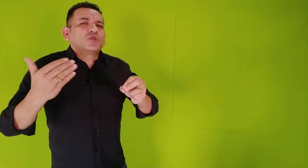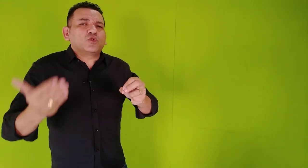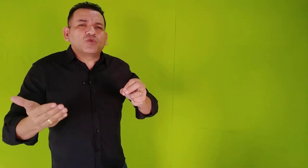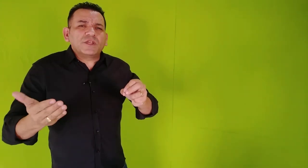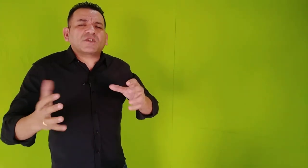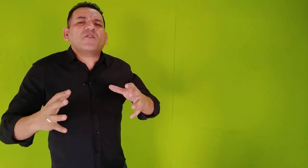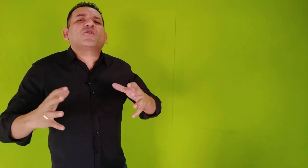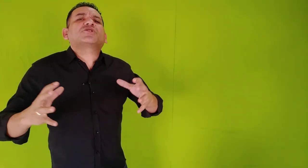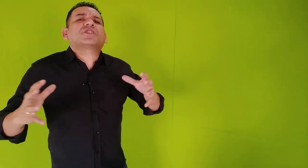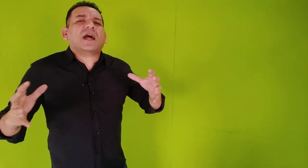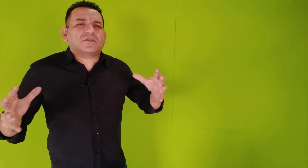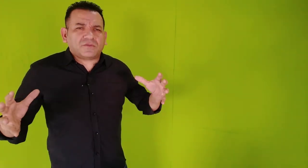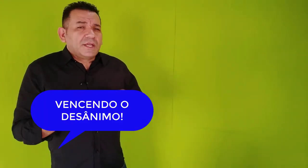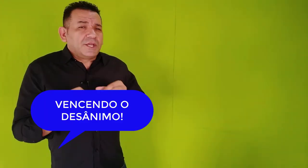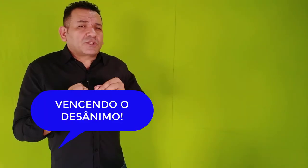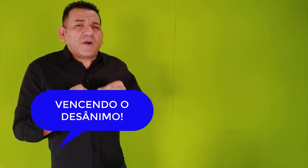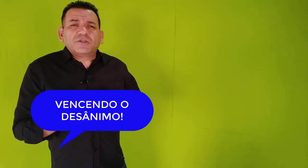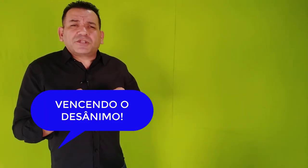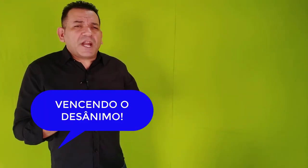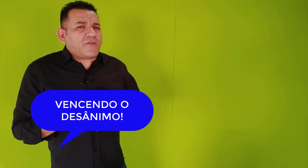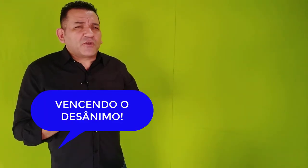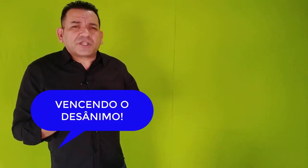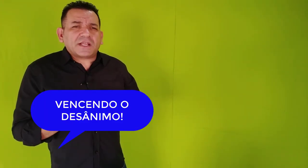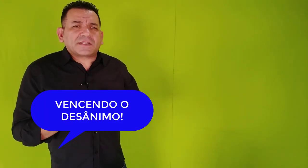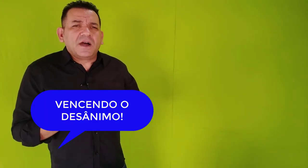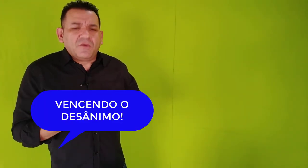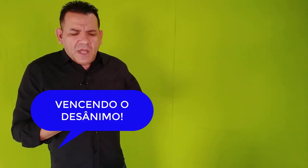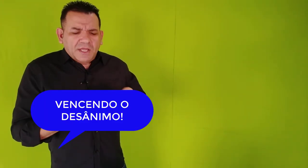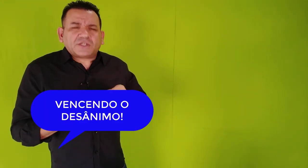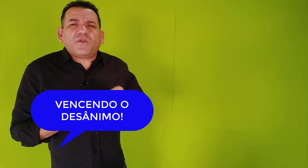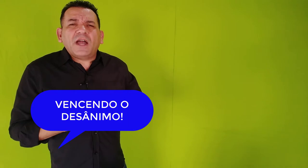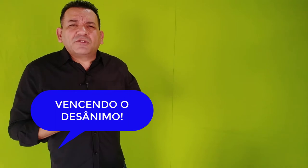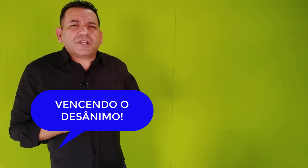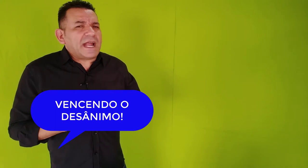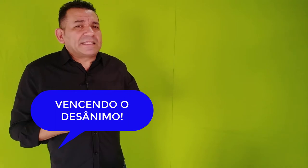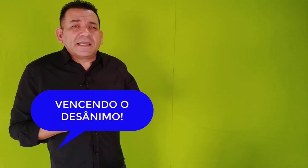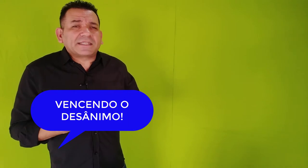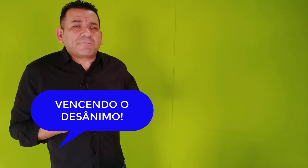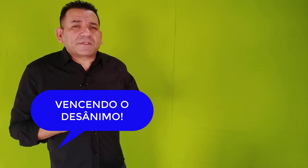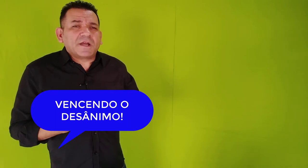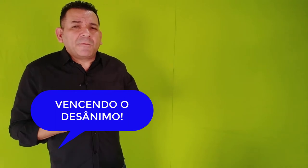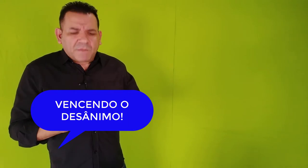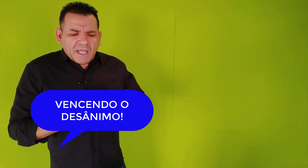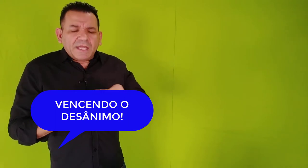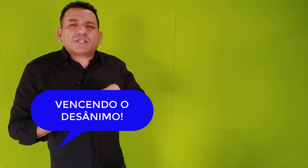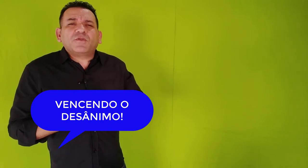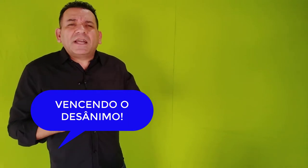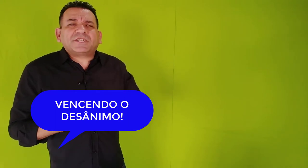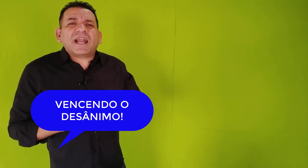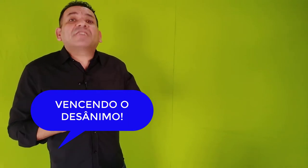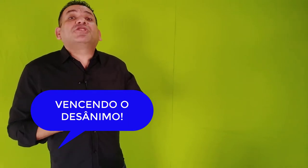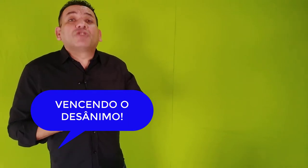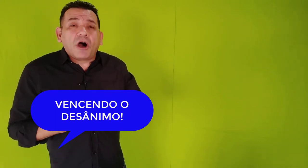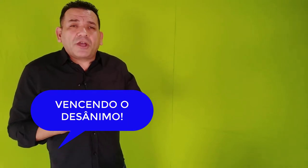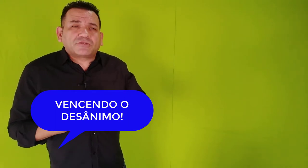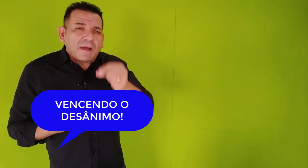tudo isso é frustrado. Isso vai nos gerar frustração, isso vai nos gerar decepção, isso vai tirar de nós uma